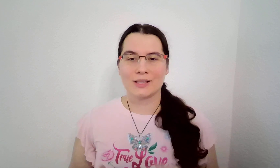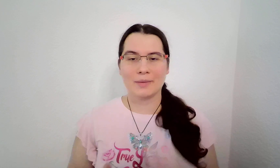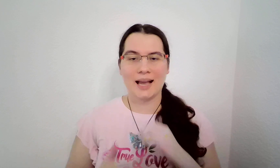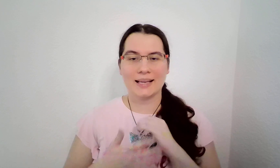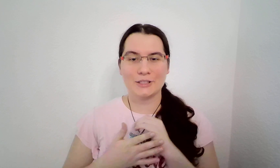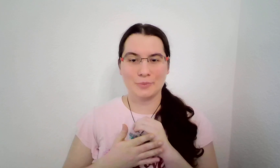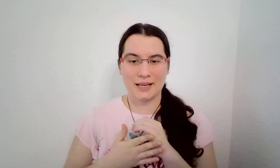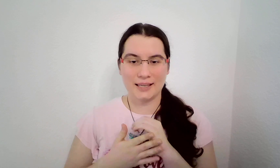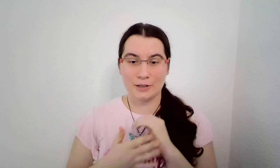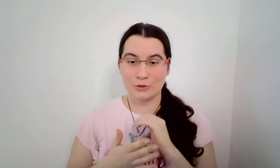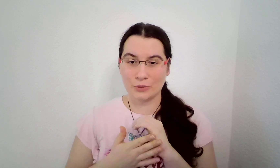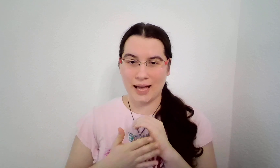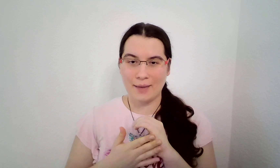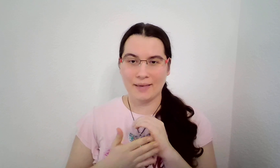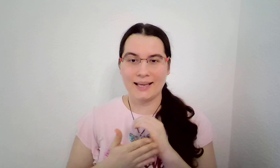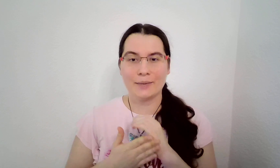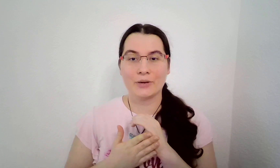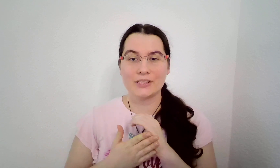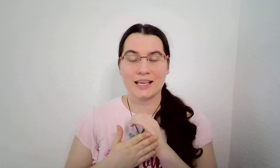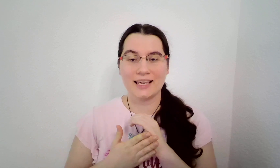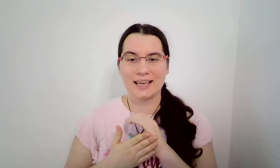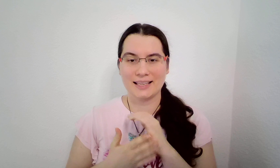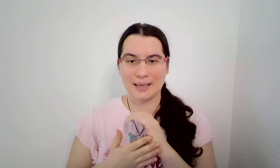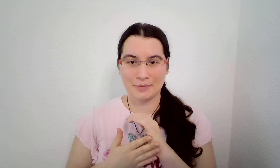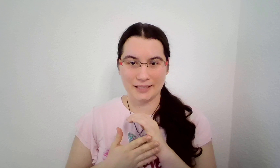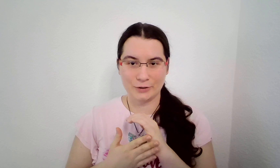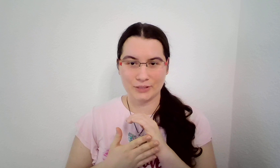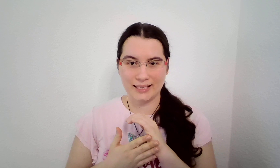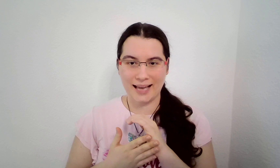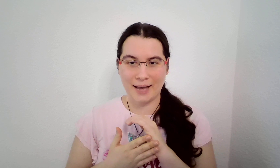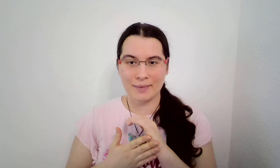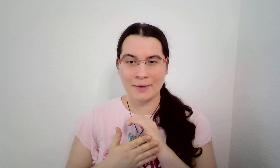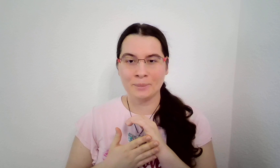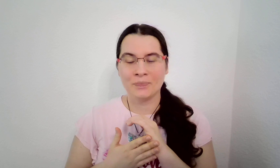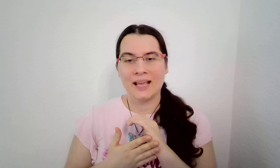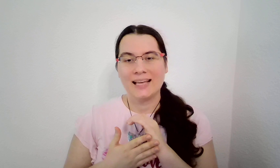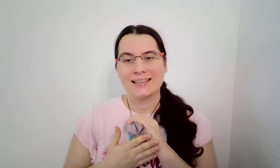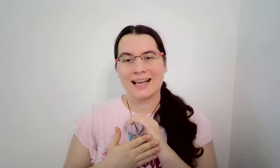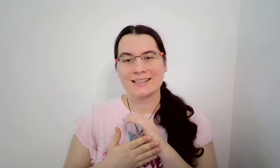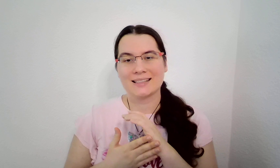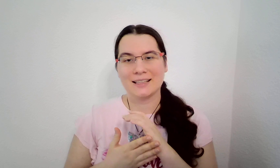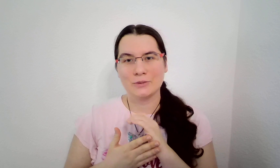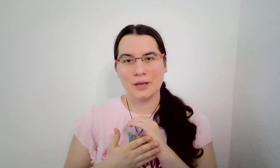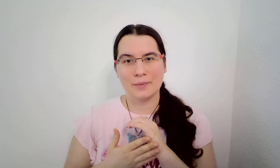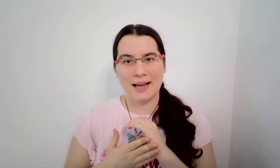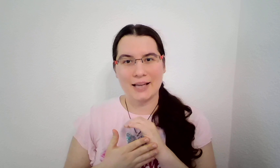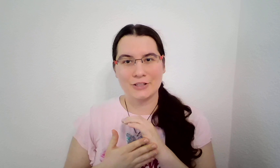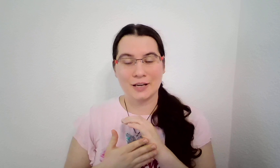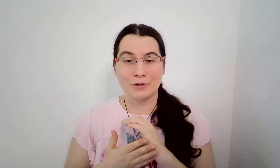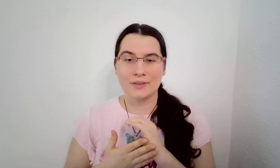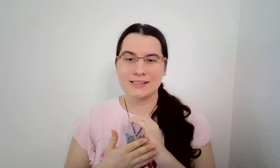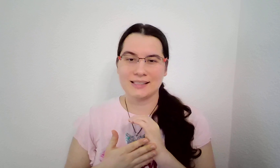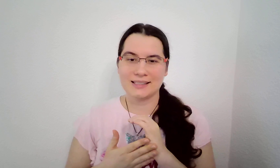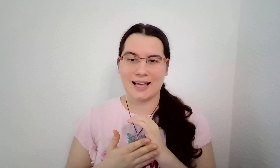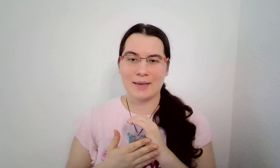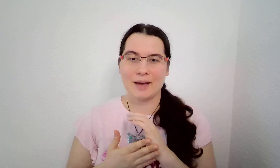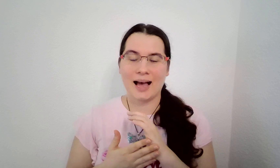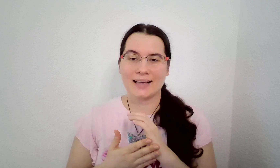znamená, když my na ně ťukáme nebo se jich jemně dotýkáme, tak sklidňujeme náš nervový systém a